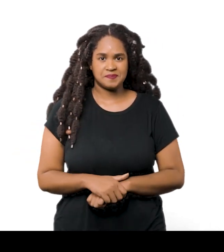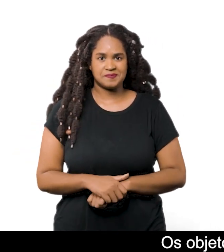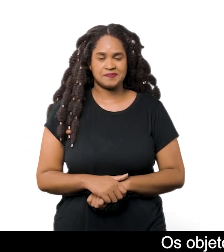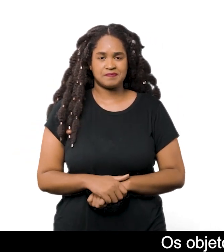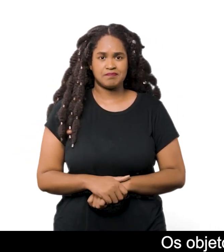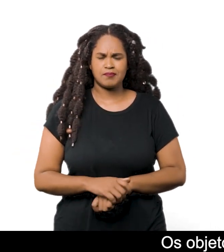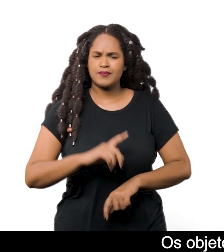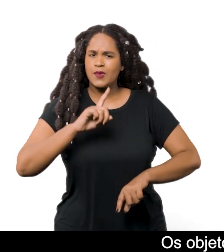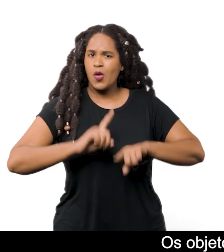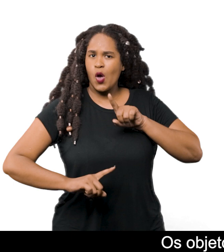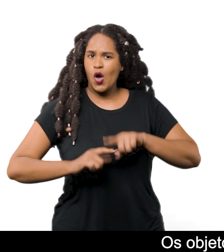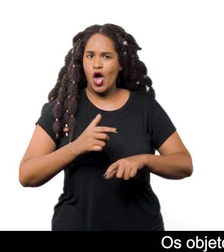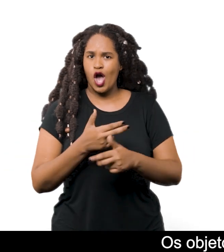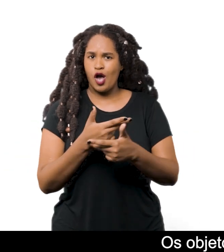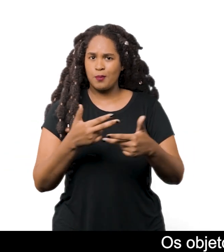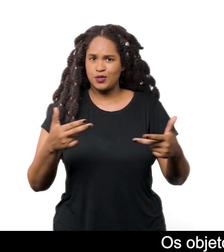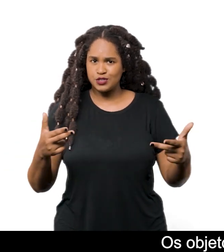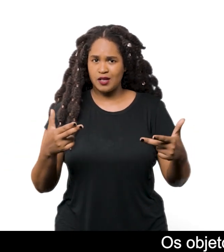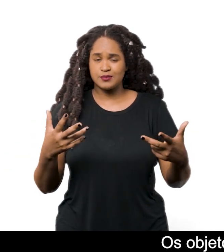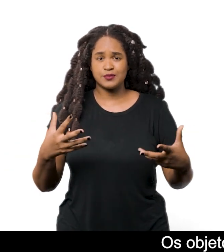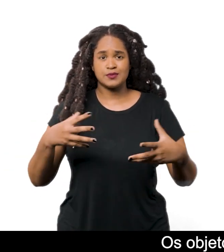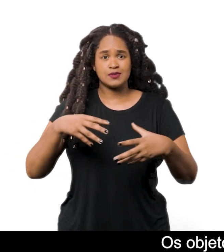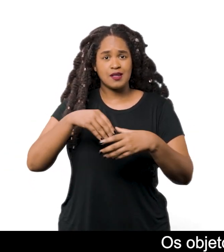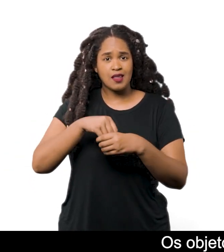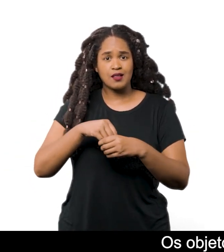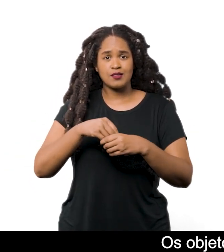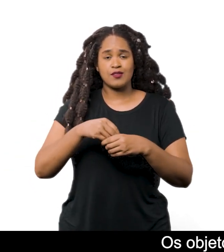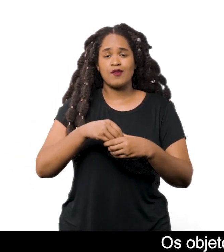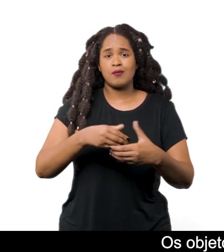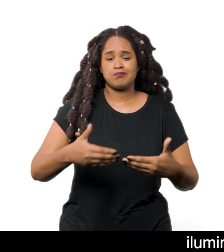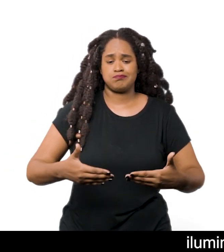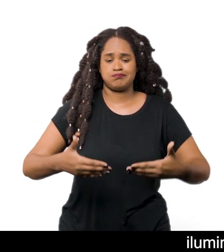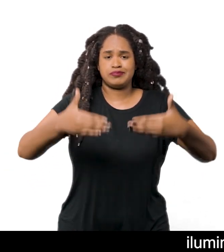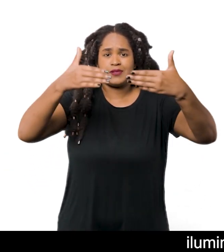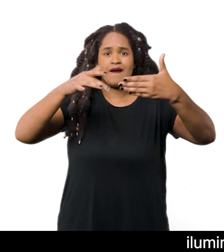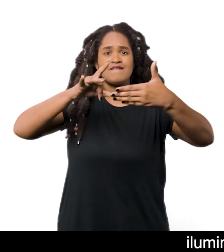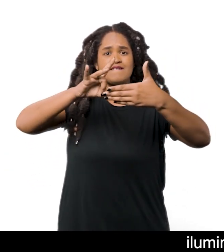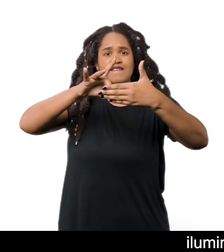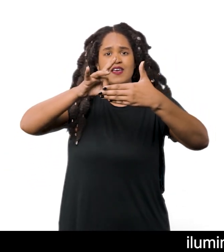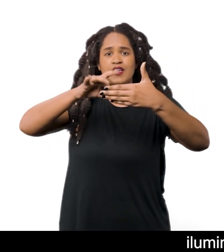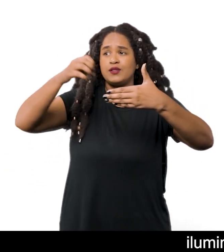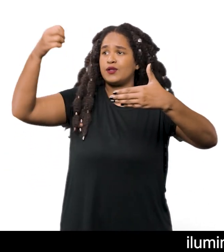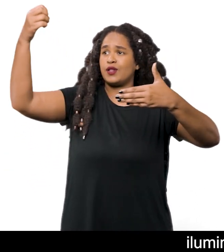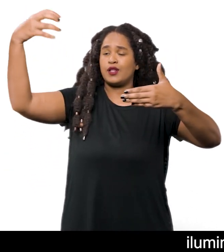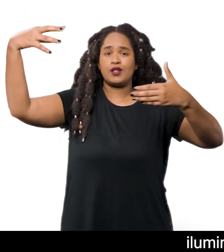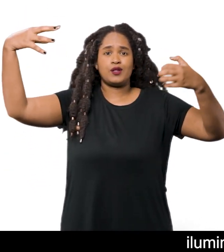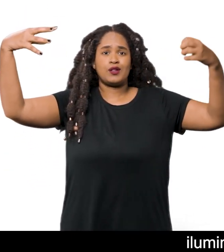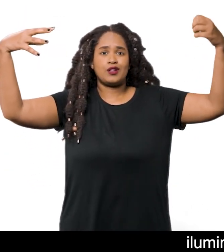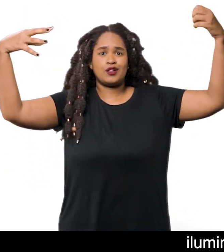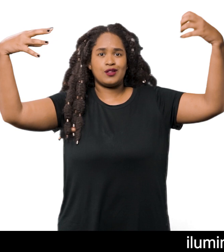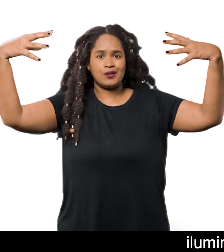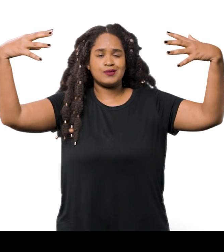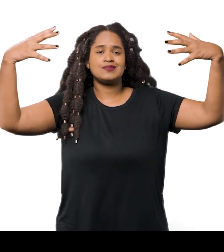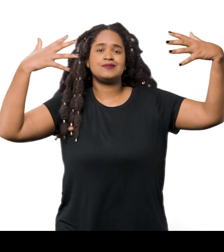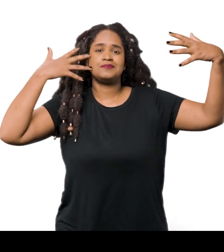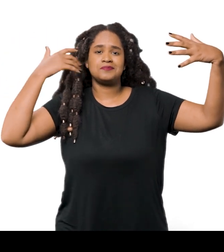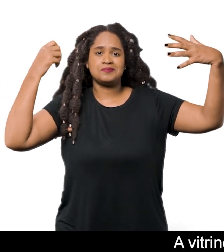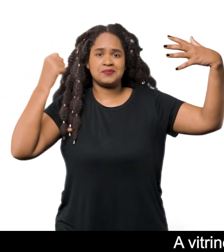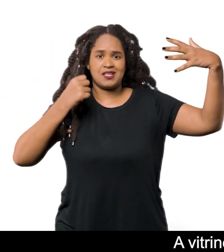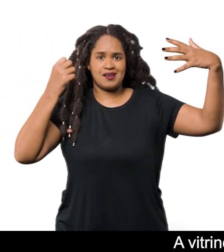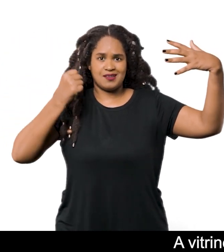Os objetos estão dispostos no interior de uma vitrine de vidro iluminada por feixes de luzes brancas